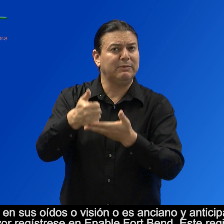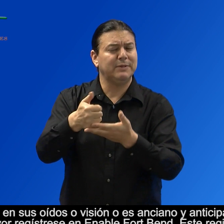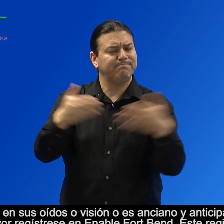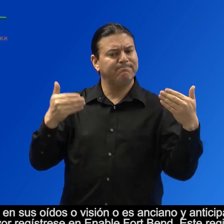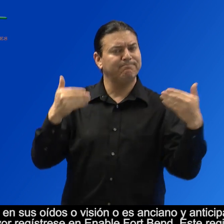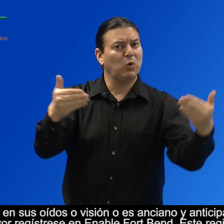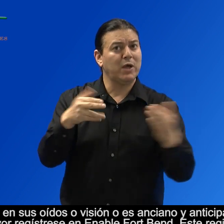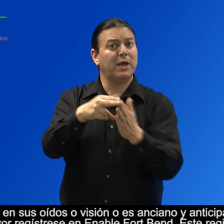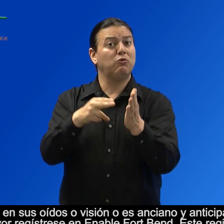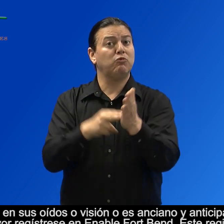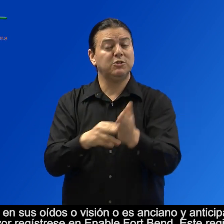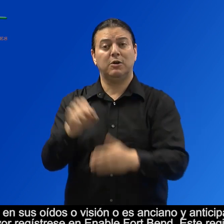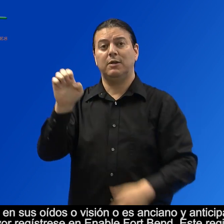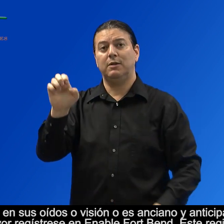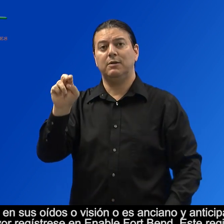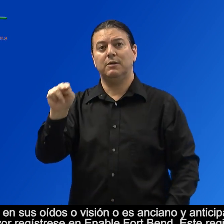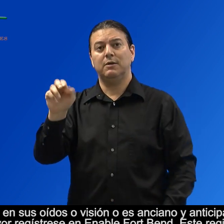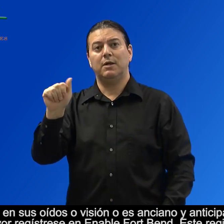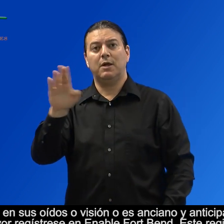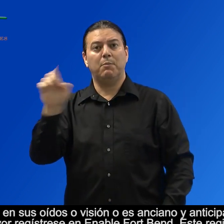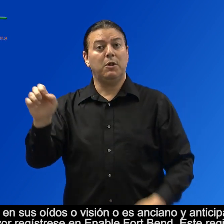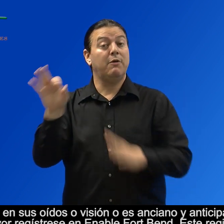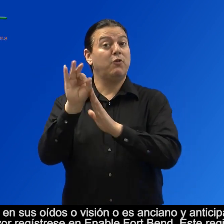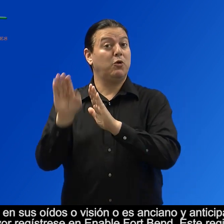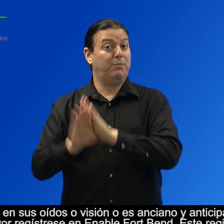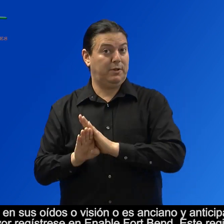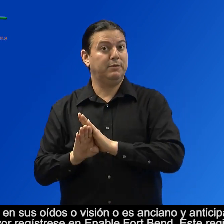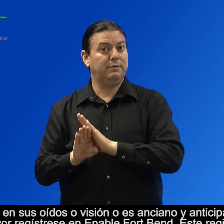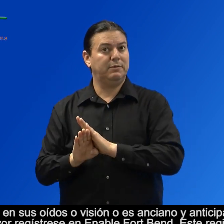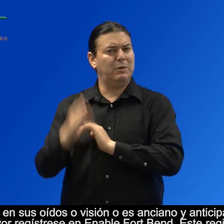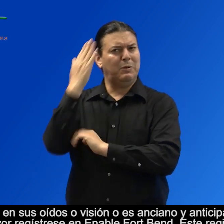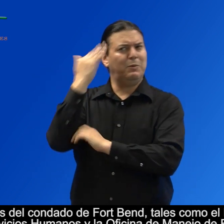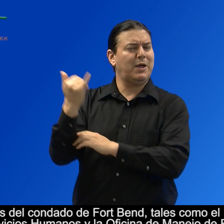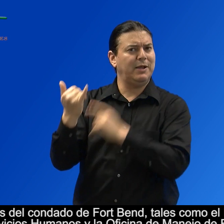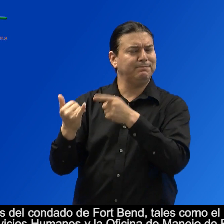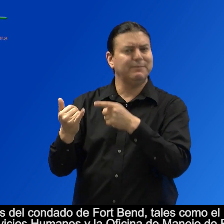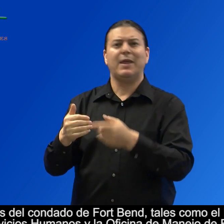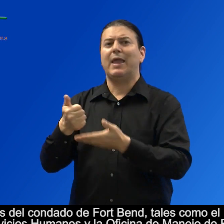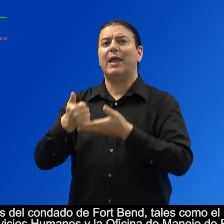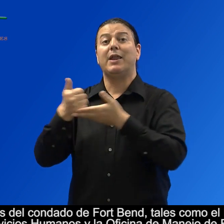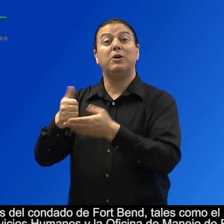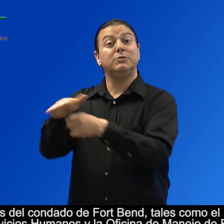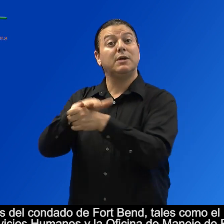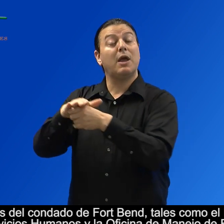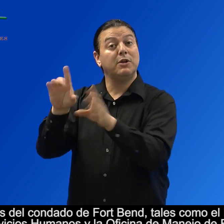regístrese en Enable Fort Bend. Este registro ayudará a los departamentos del condado de Fort Bend,